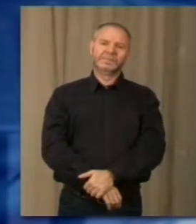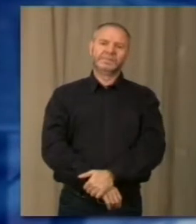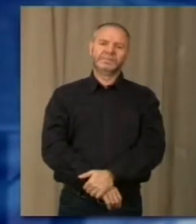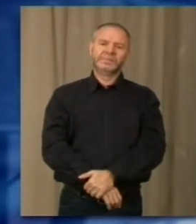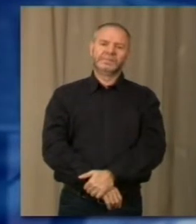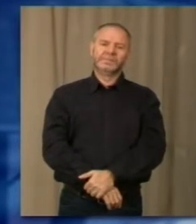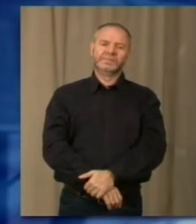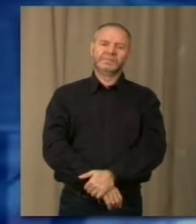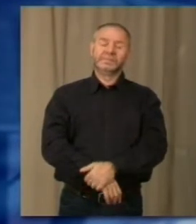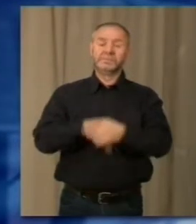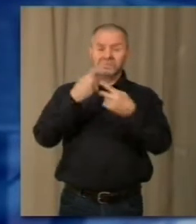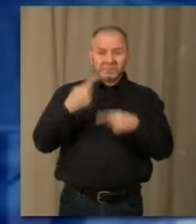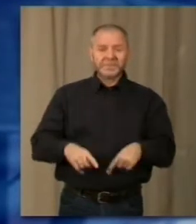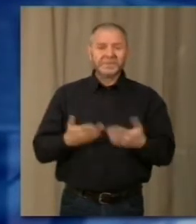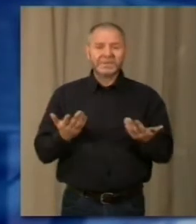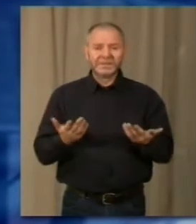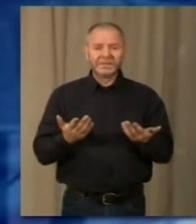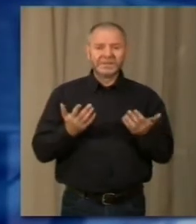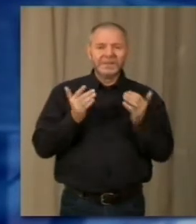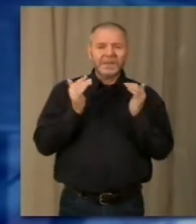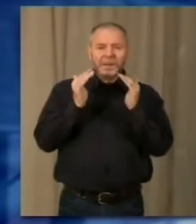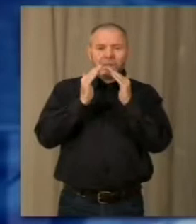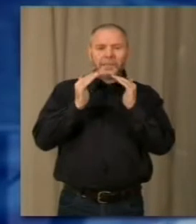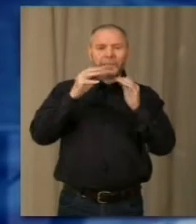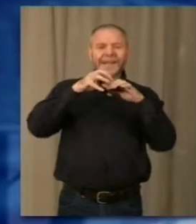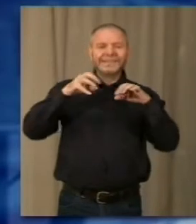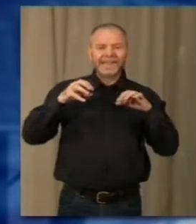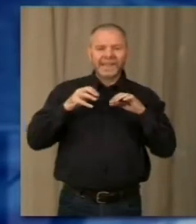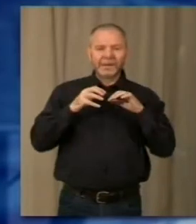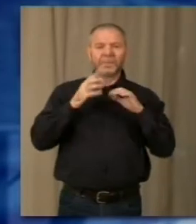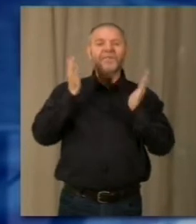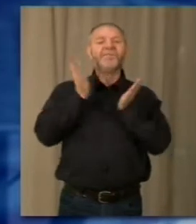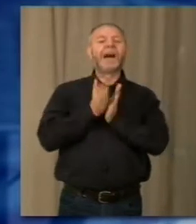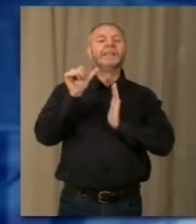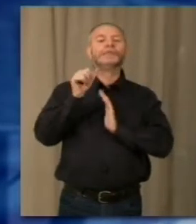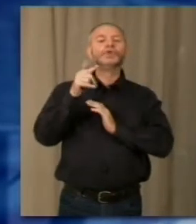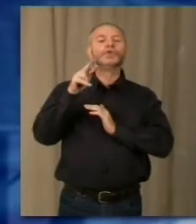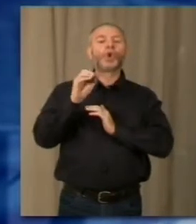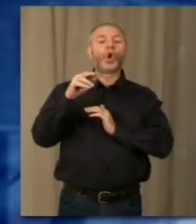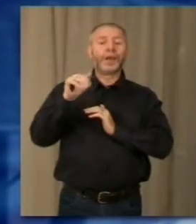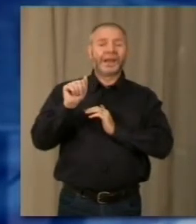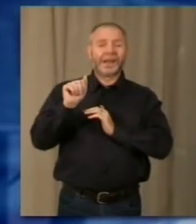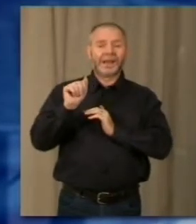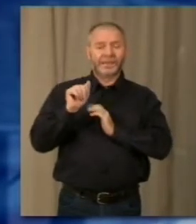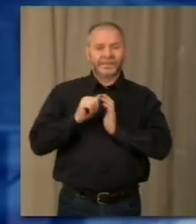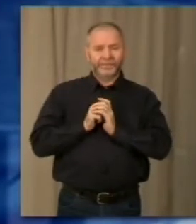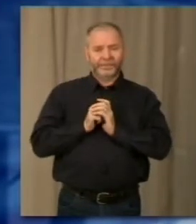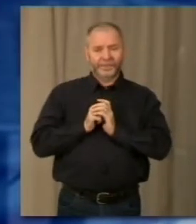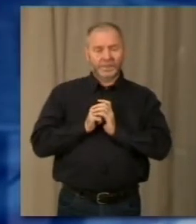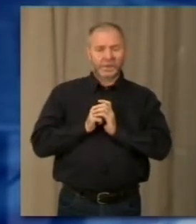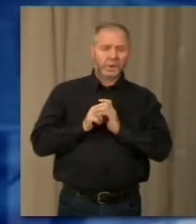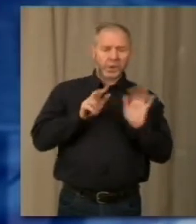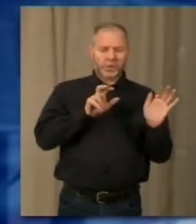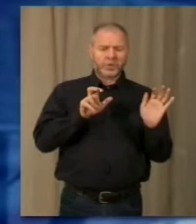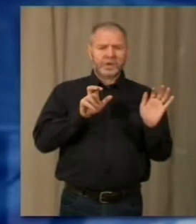Eccolo qui, quello che vedete è un piccolo presepi in legno che arriva dalla Valle Strona ma soltanto uno degli 850-900